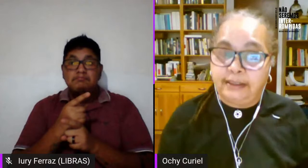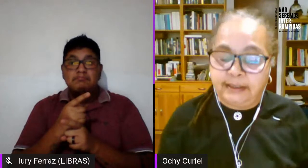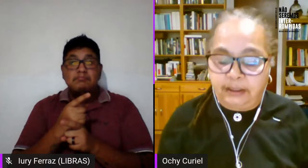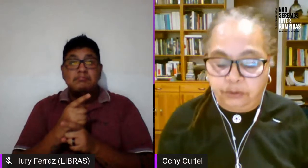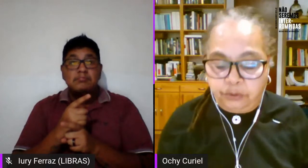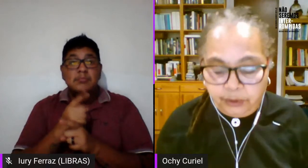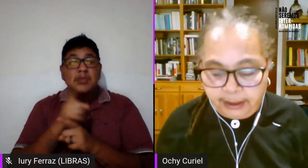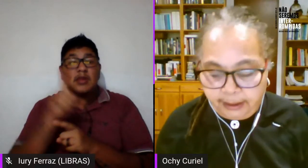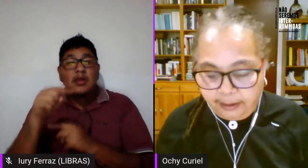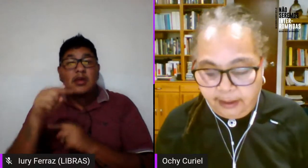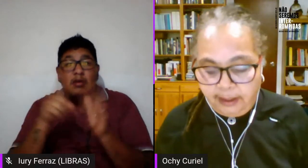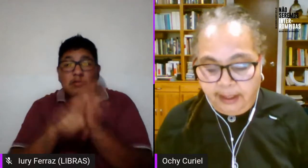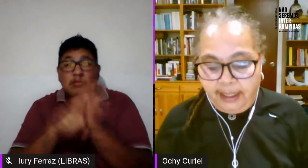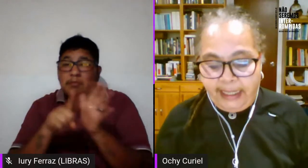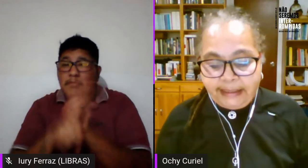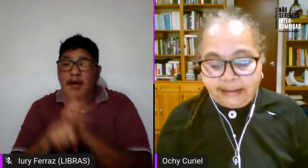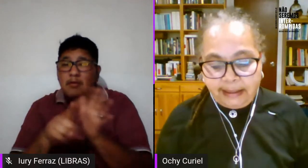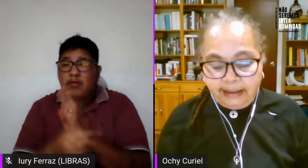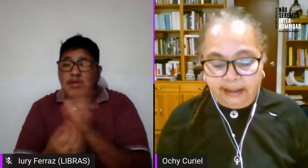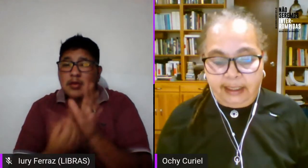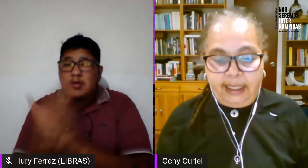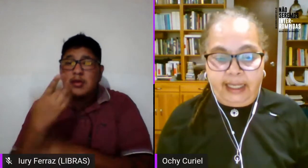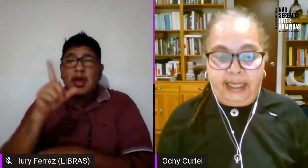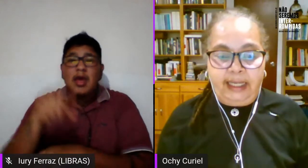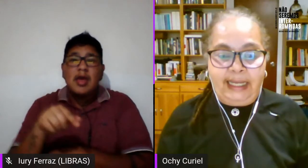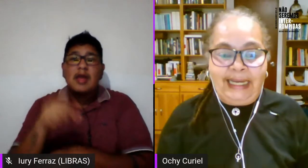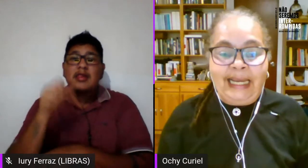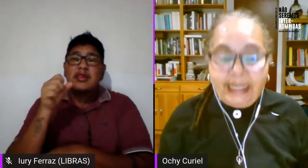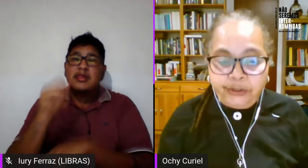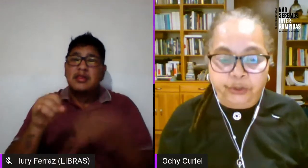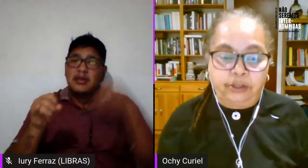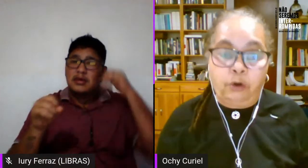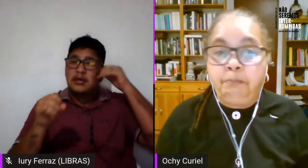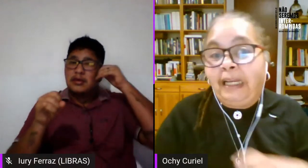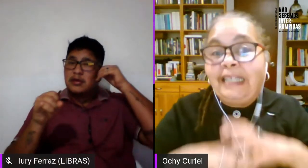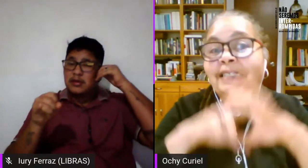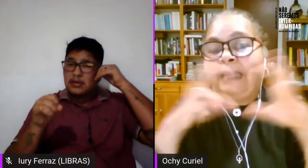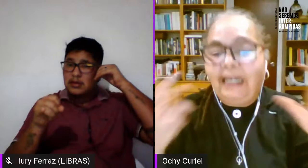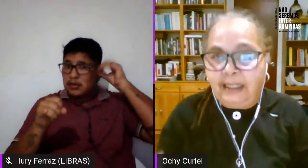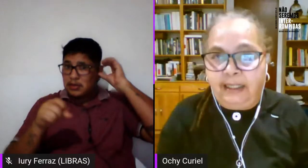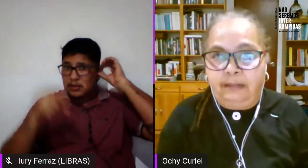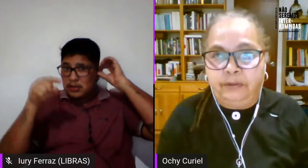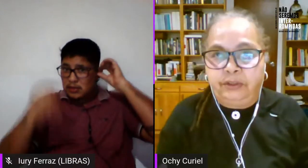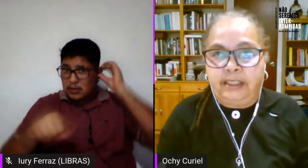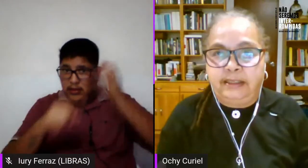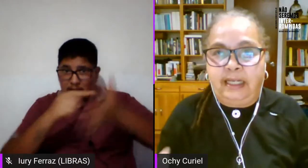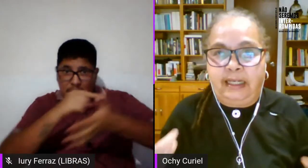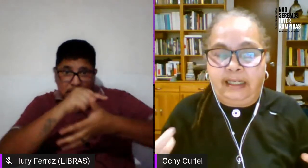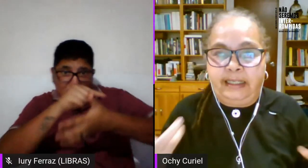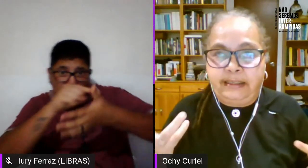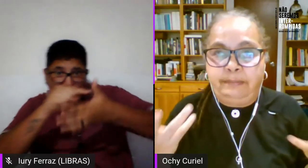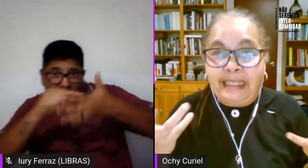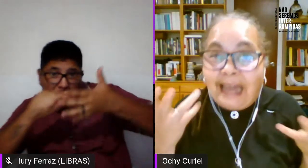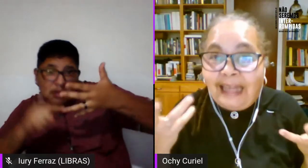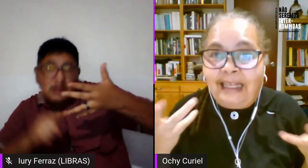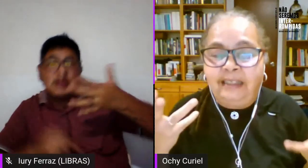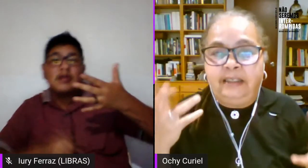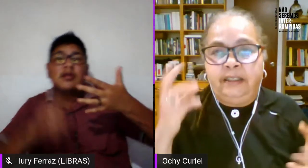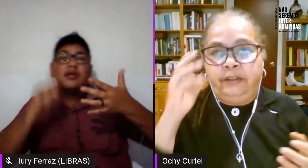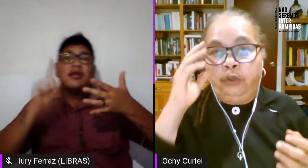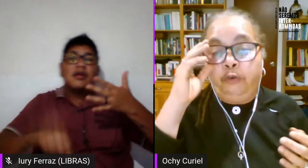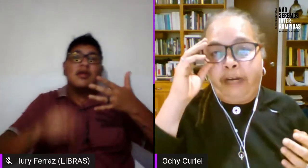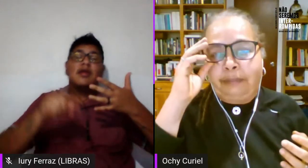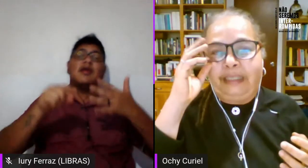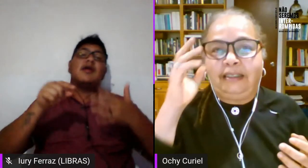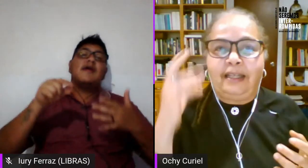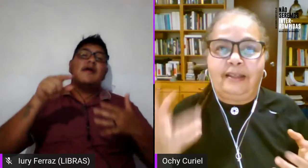preguntas que nos surge es si el hecho de complejizar digamos esta esta mirada